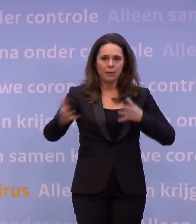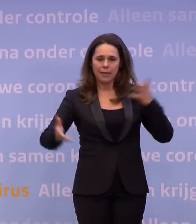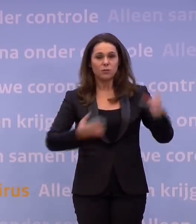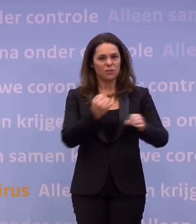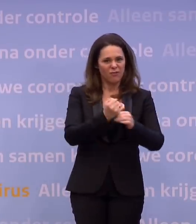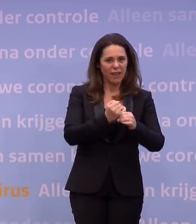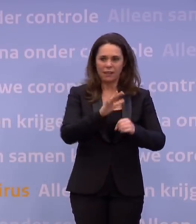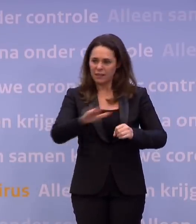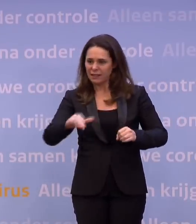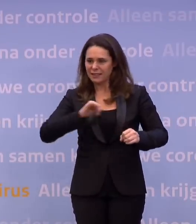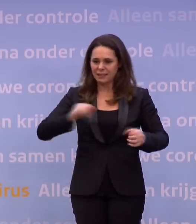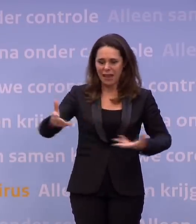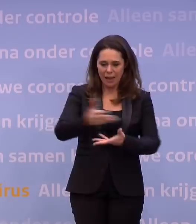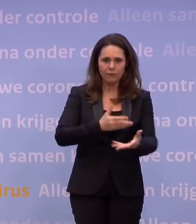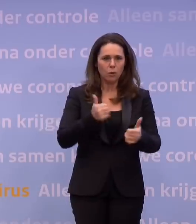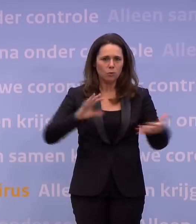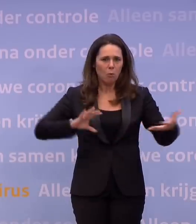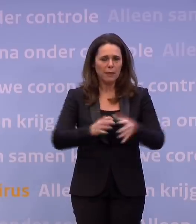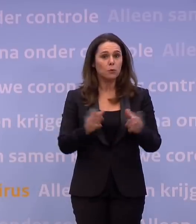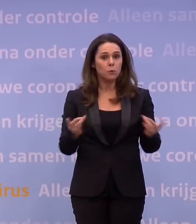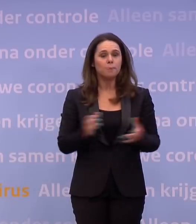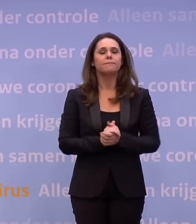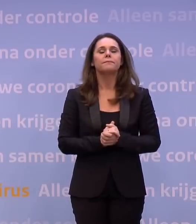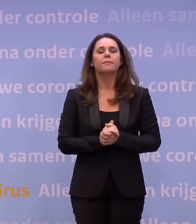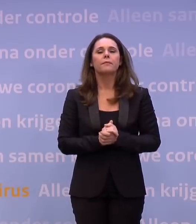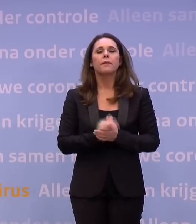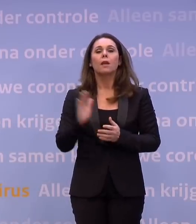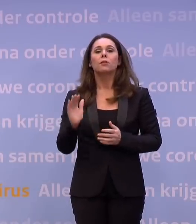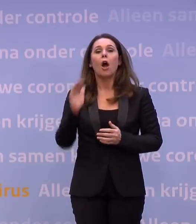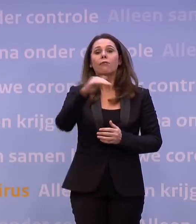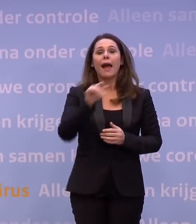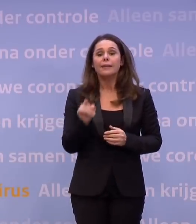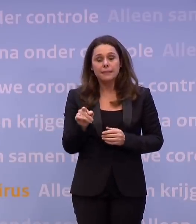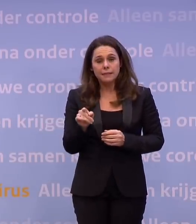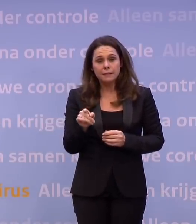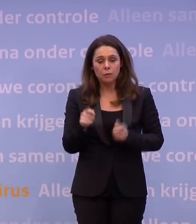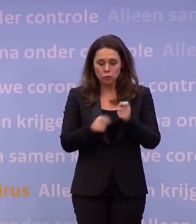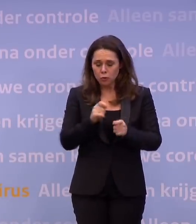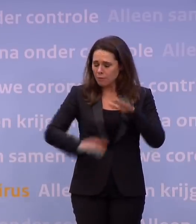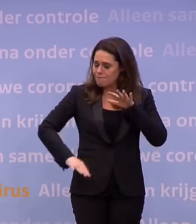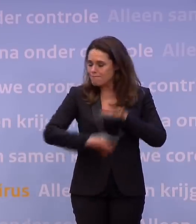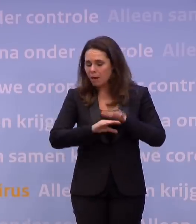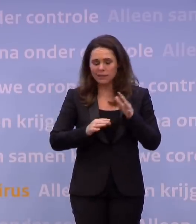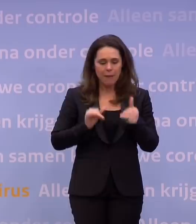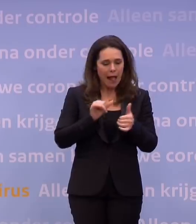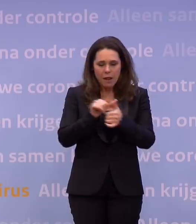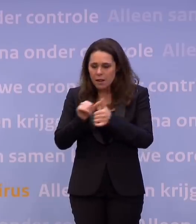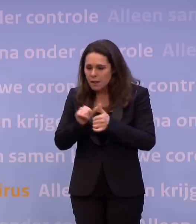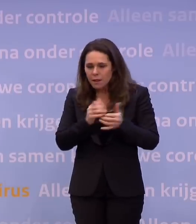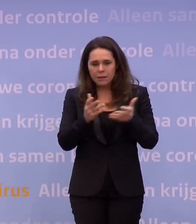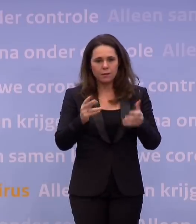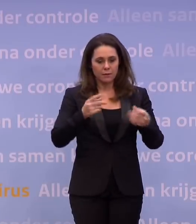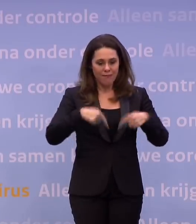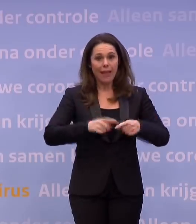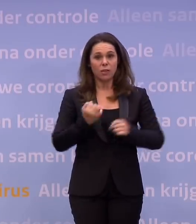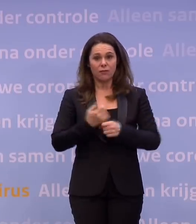werkkinderen en zichzelf zo goed mogelijk laten combineren. De overheid zorgt voor maximaal maatwerk waar wij dat zelf kunnen. Dus wij proberen als